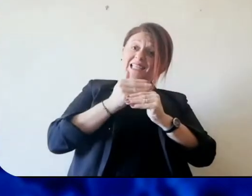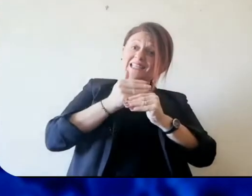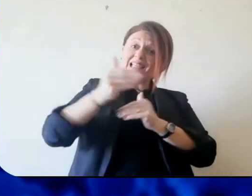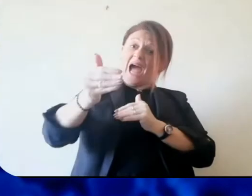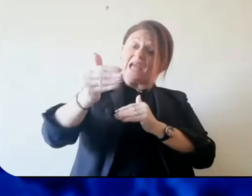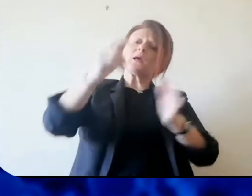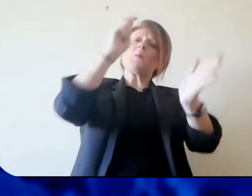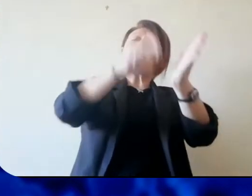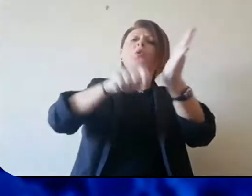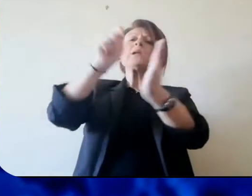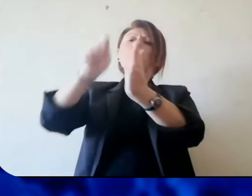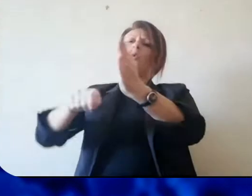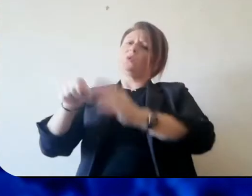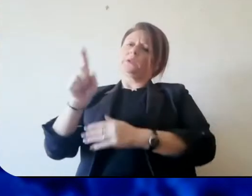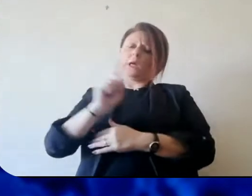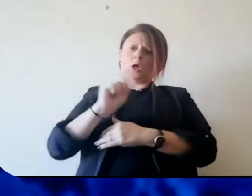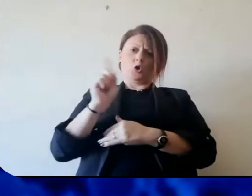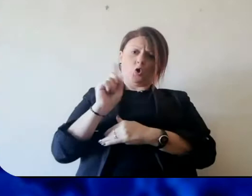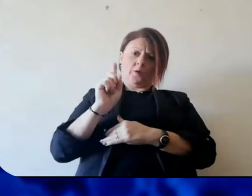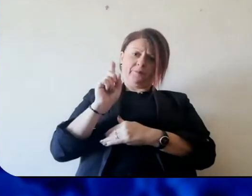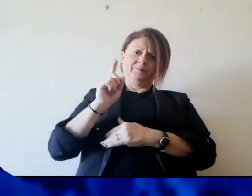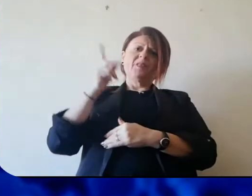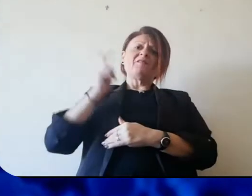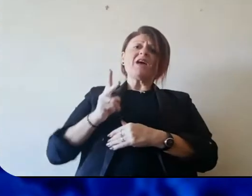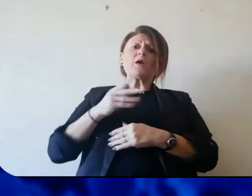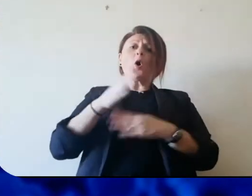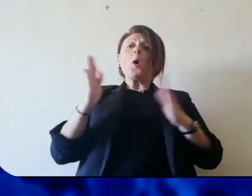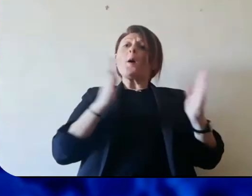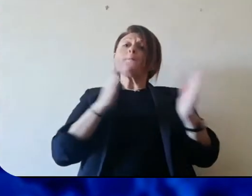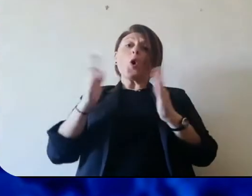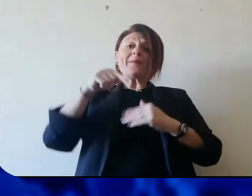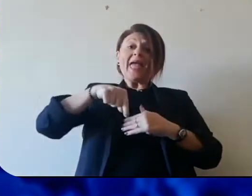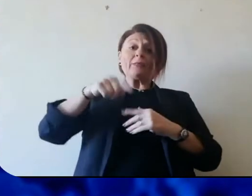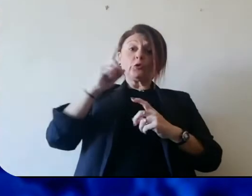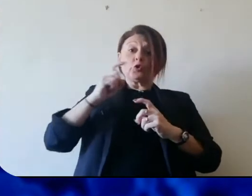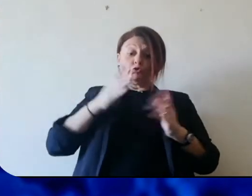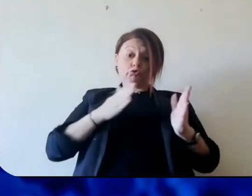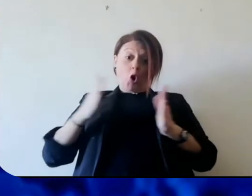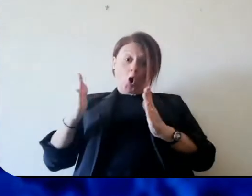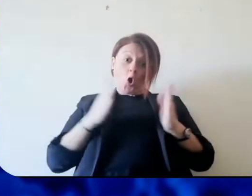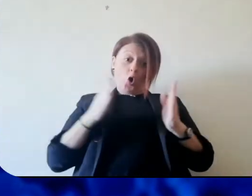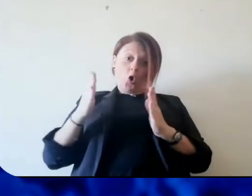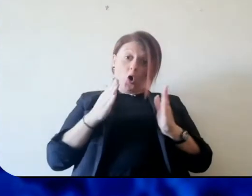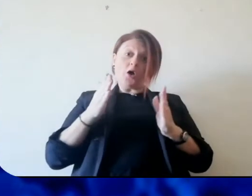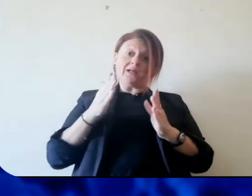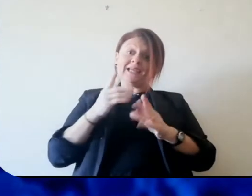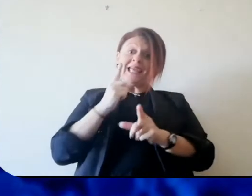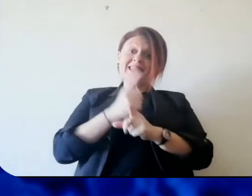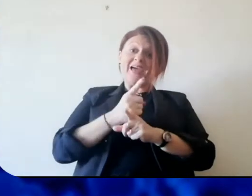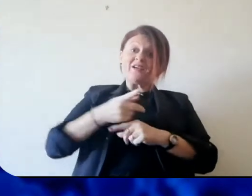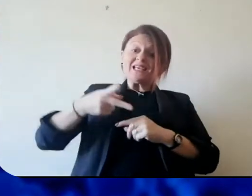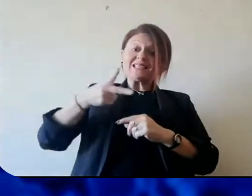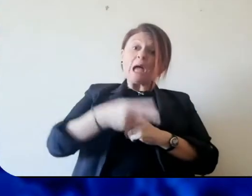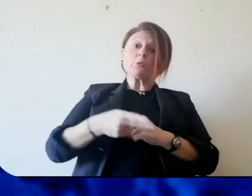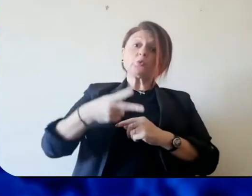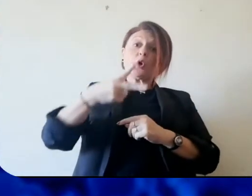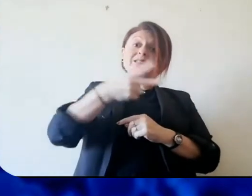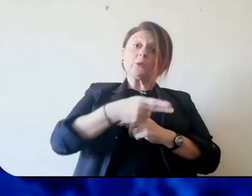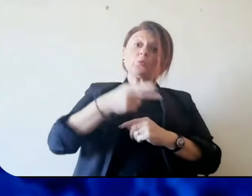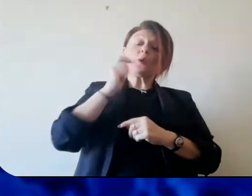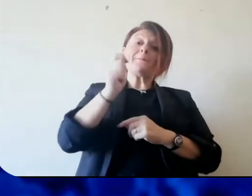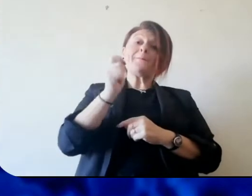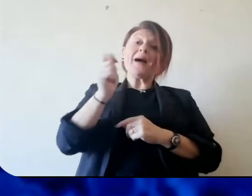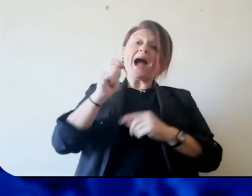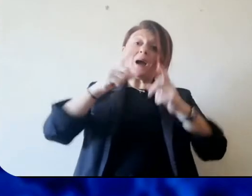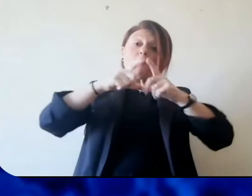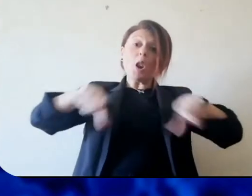per il pagamento in ritardo dei tributi, in ritardo rispetto alle scadenze che maturano proprio in questi giorni. Quindi tutti i soggetti che